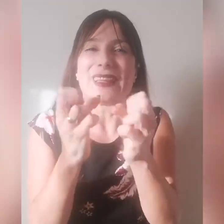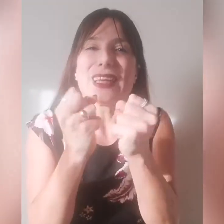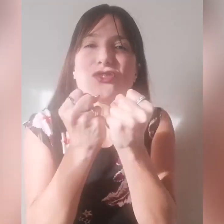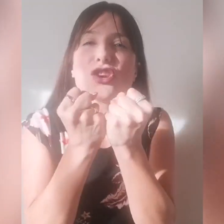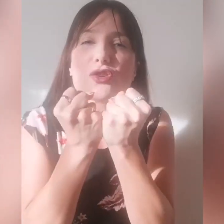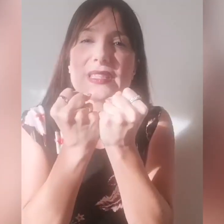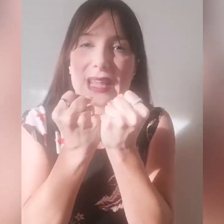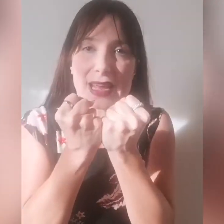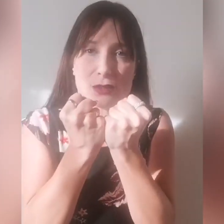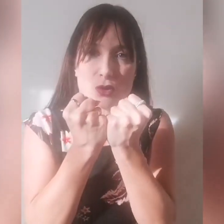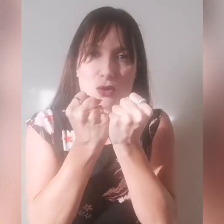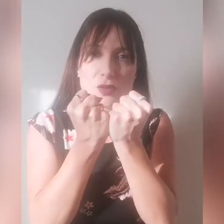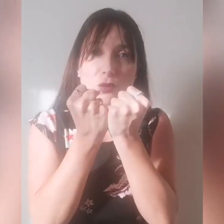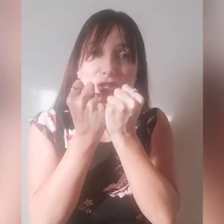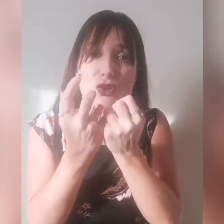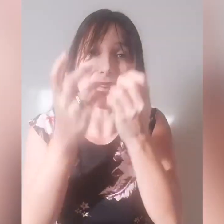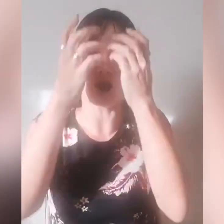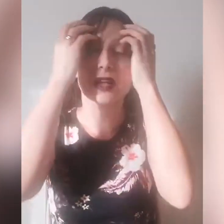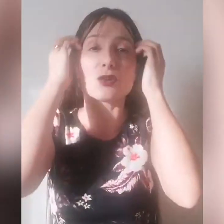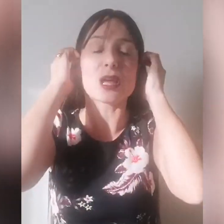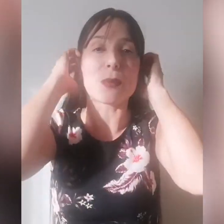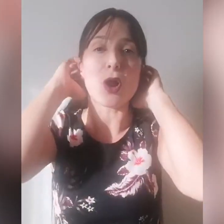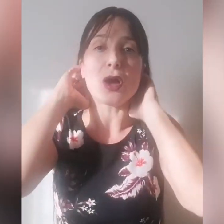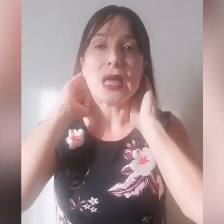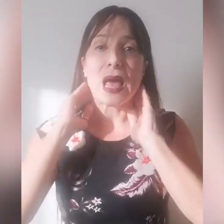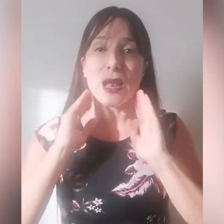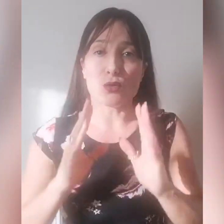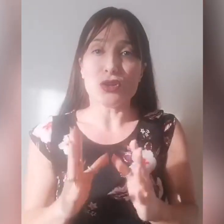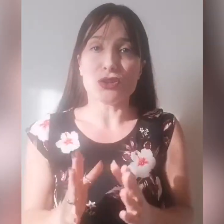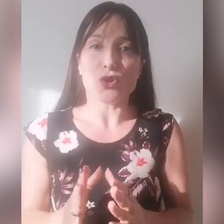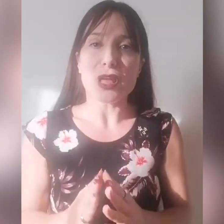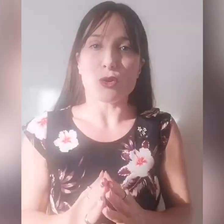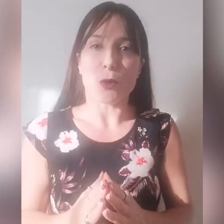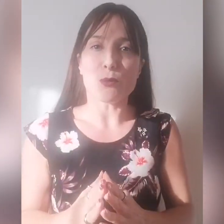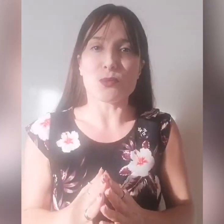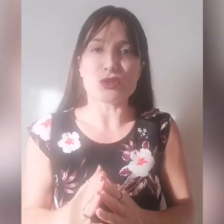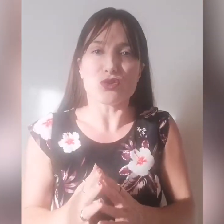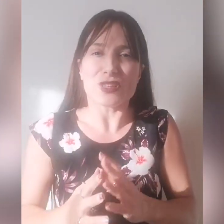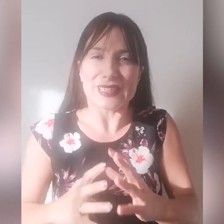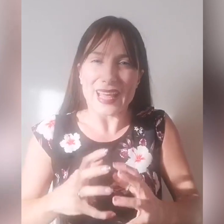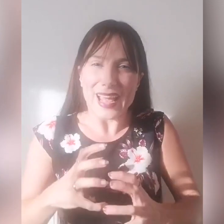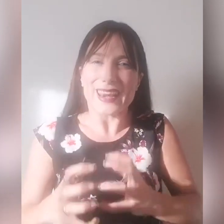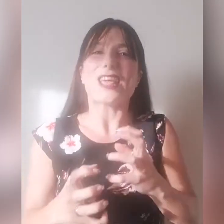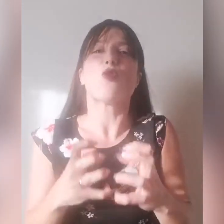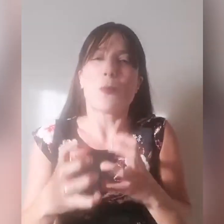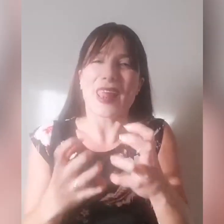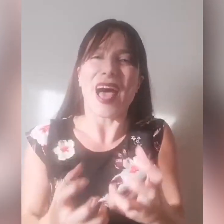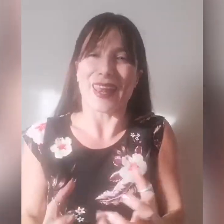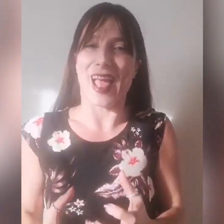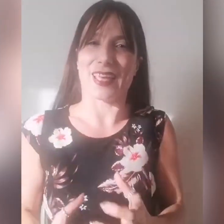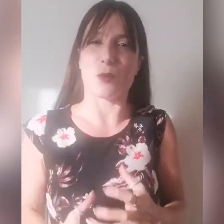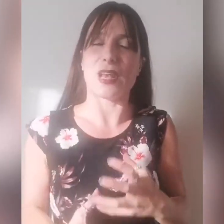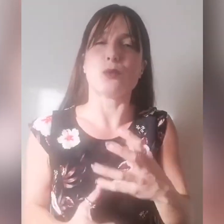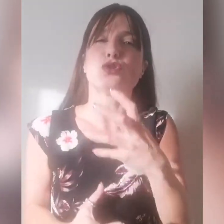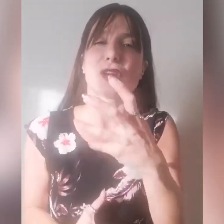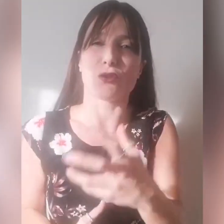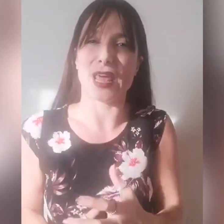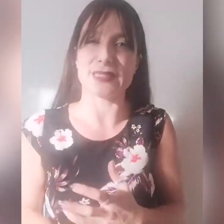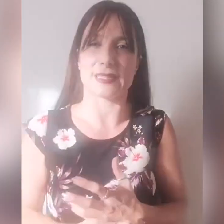tenercelo stretto. In questo caso credo che però alcuni di noi hanno proprio bisogno di andare a recuperare anche quell'autorevolezza